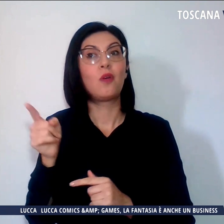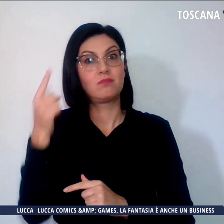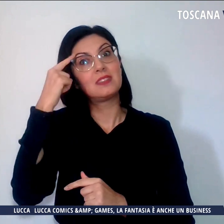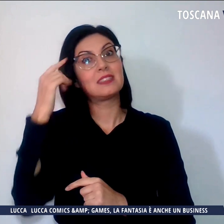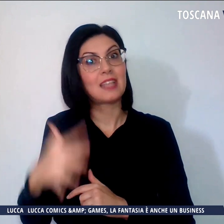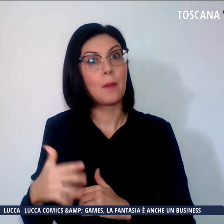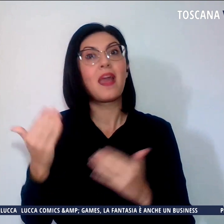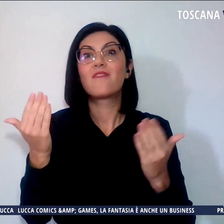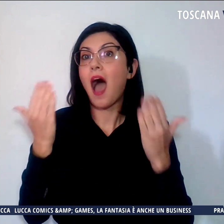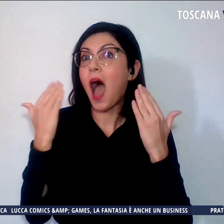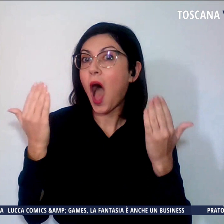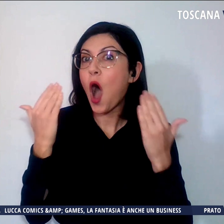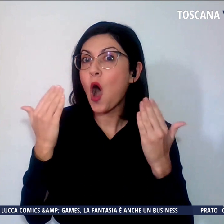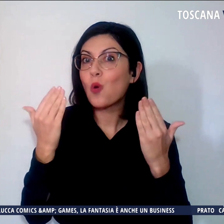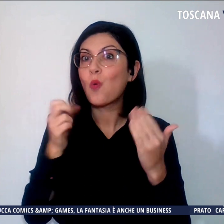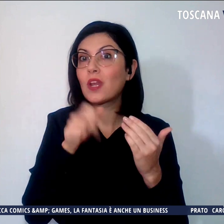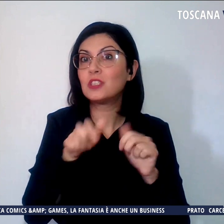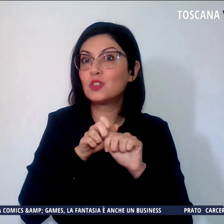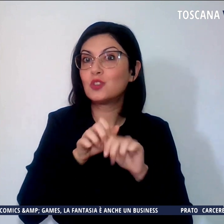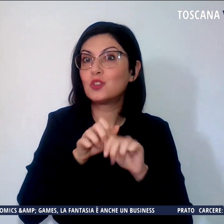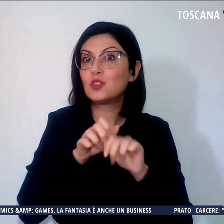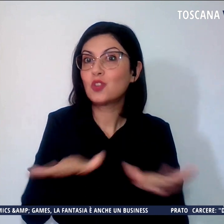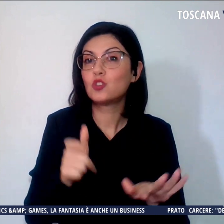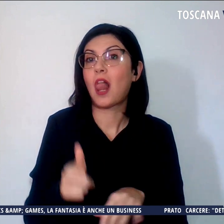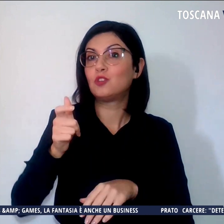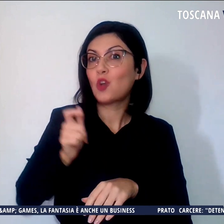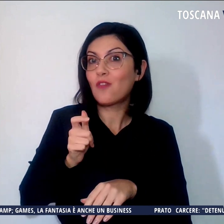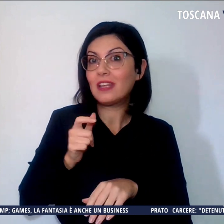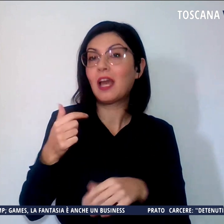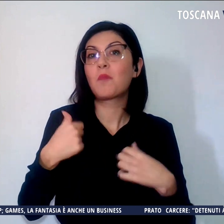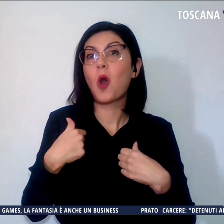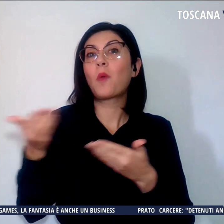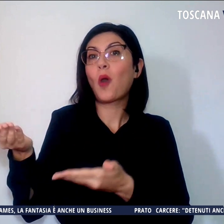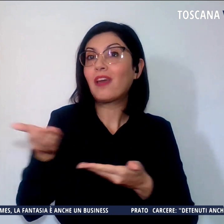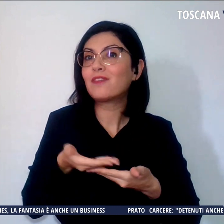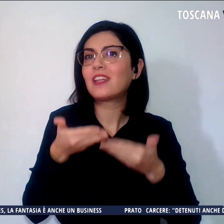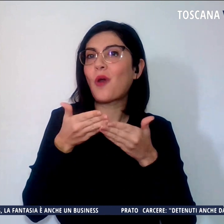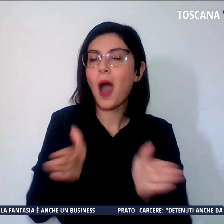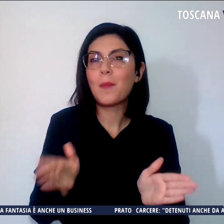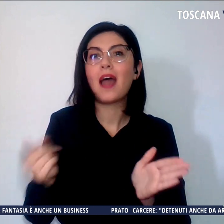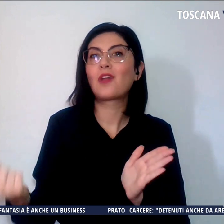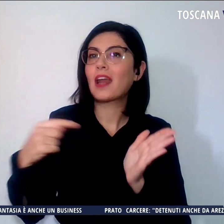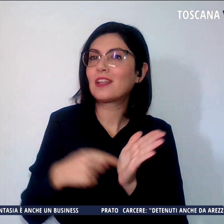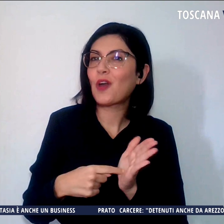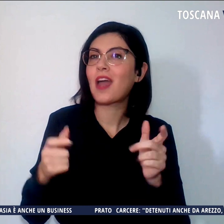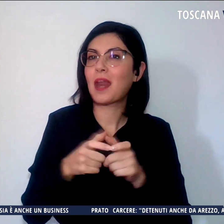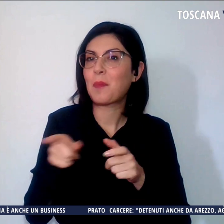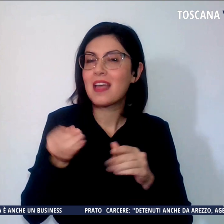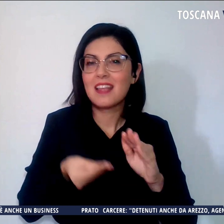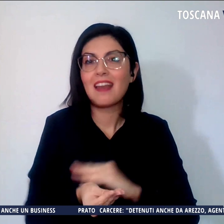via social giovedì scorso, con il mio invito aperto a ritornare nella città dove è nato.